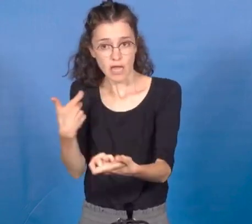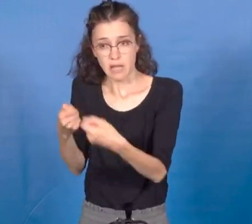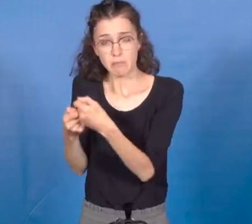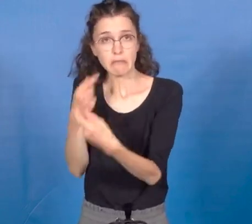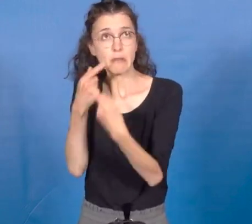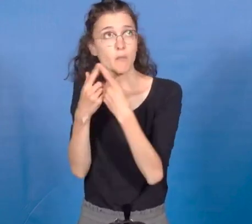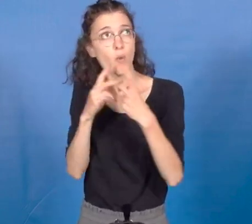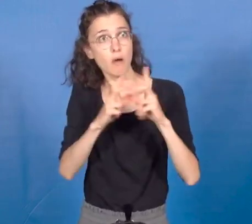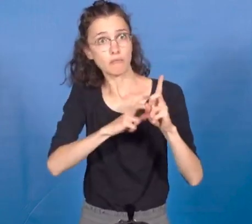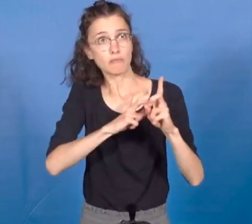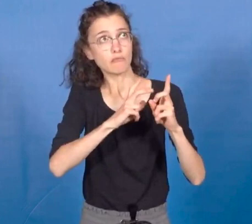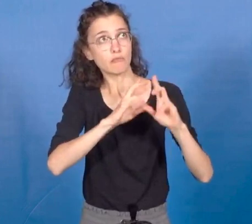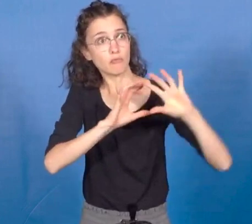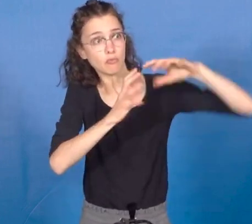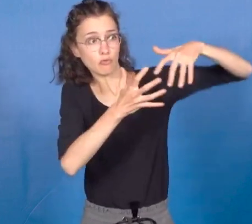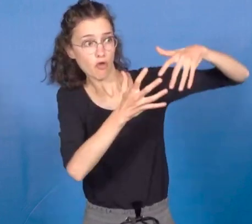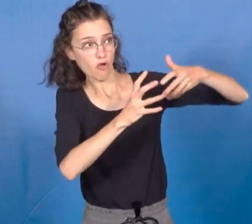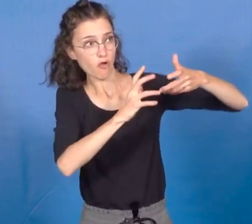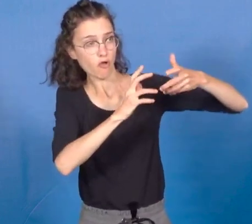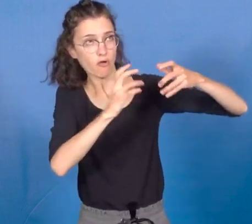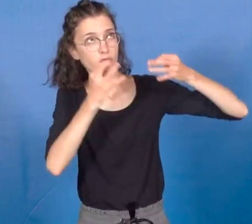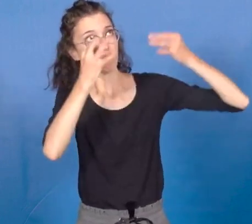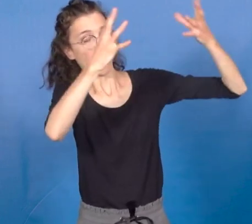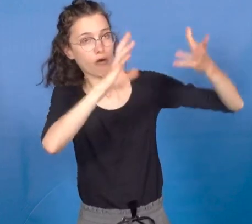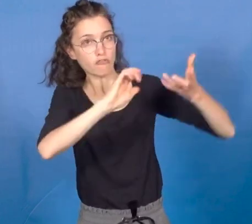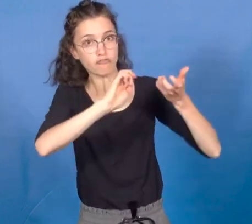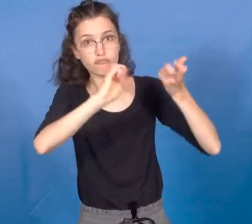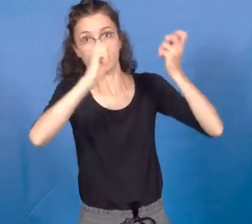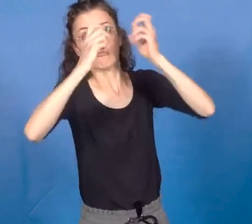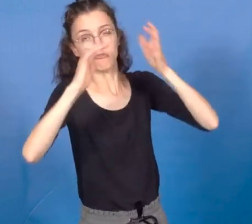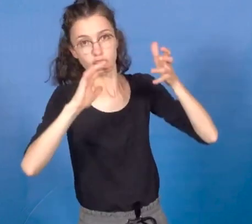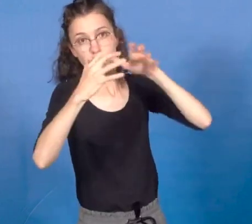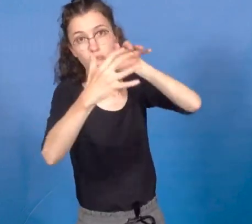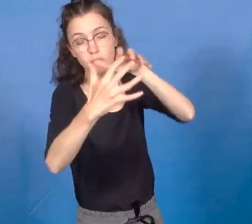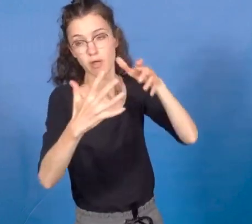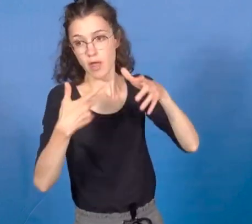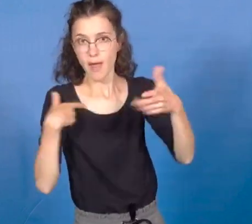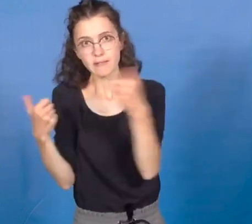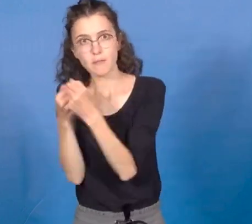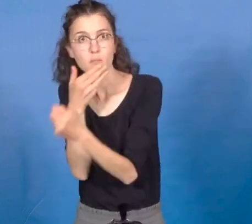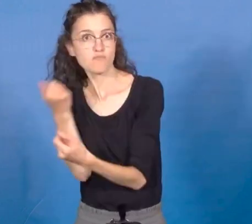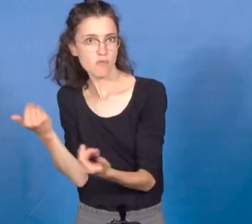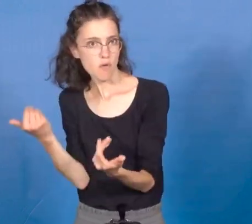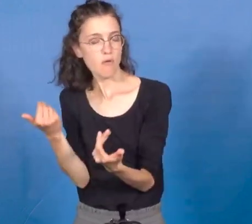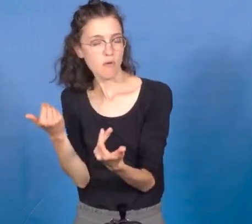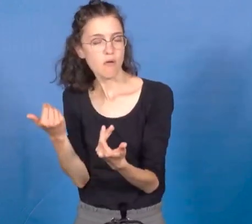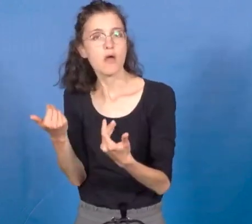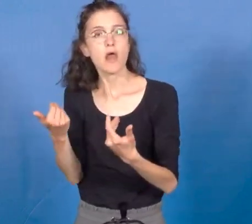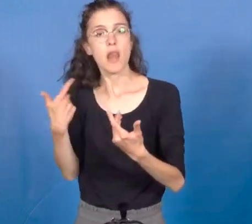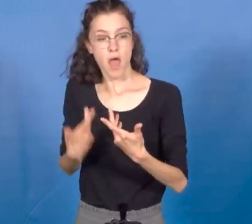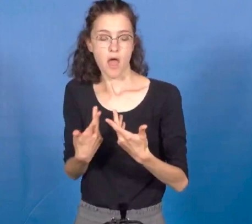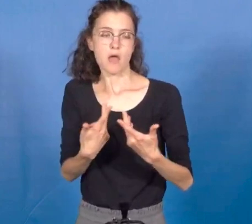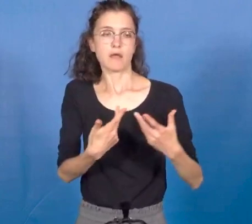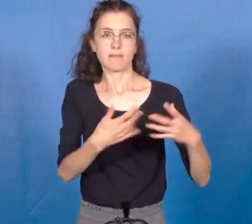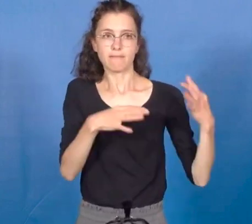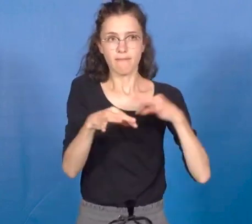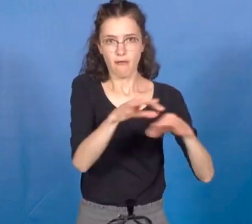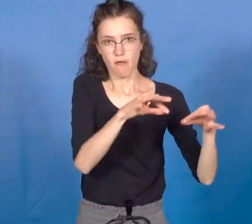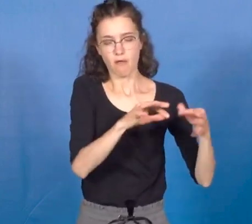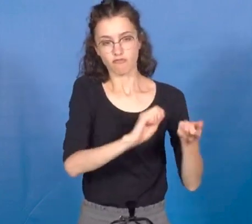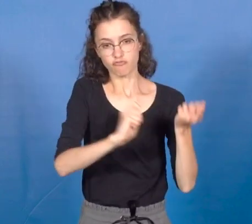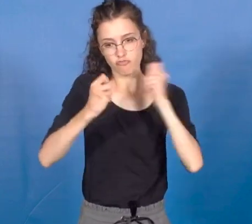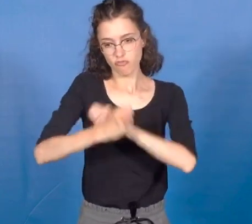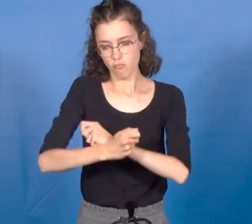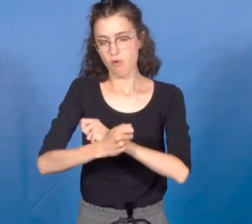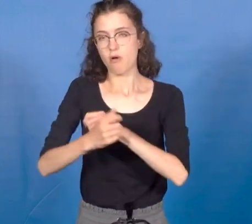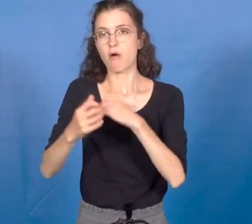changements climatiques. Cet accaparement des terres, il est permis, il réussit à se faire hors de la régulation de